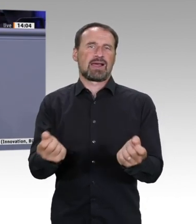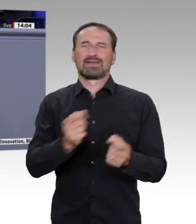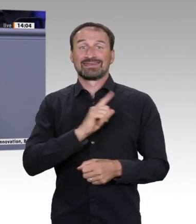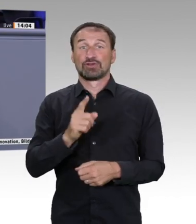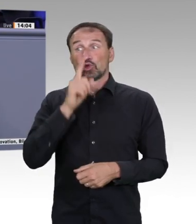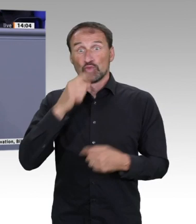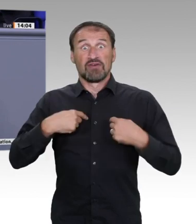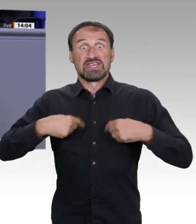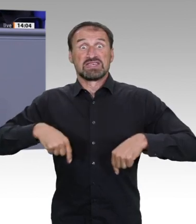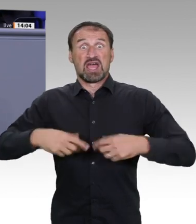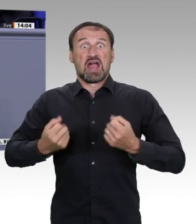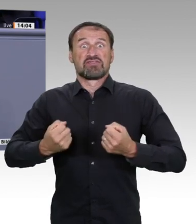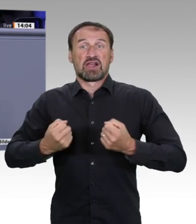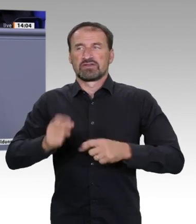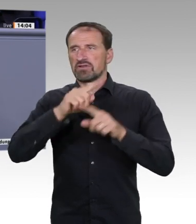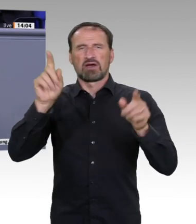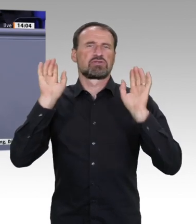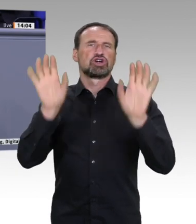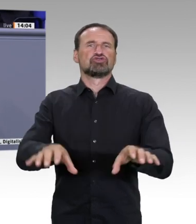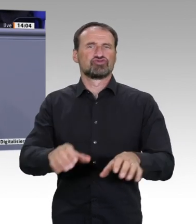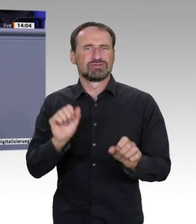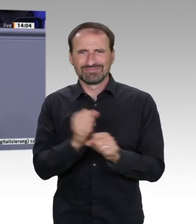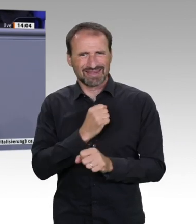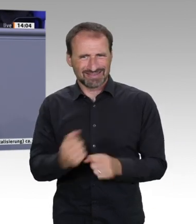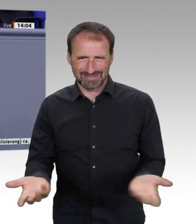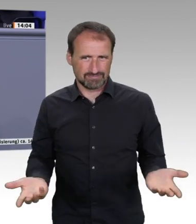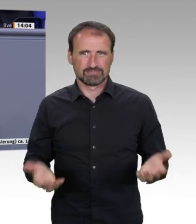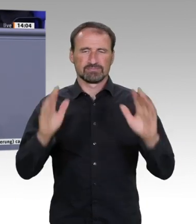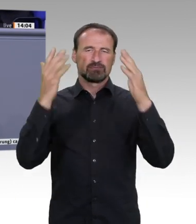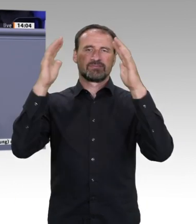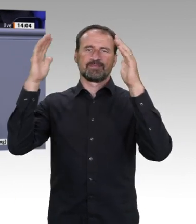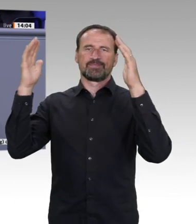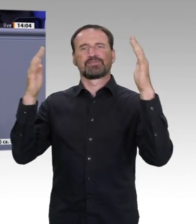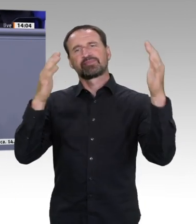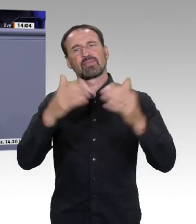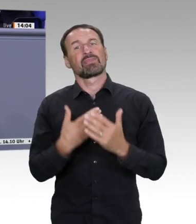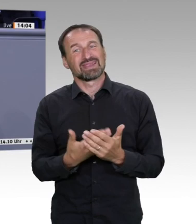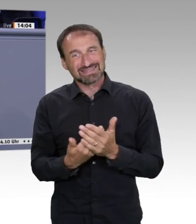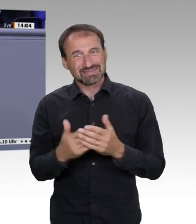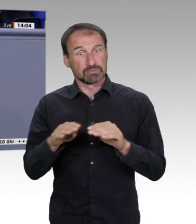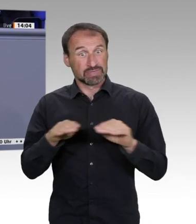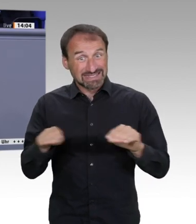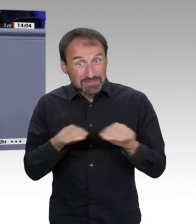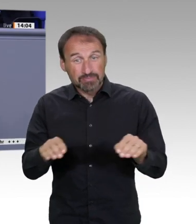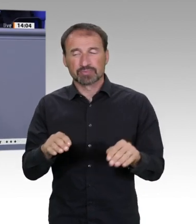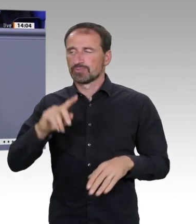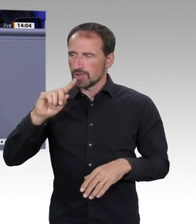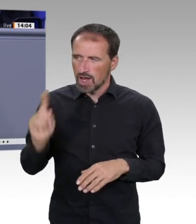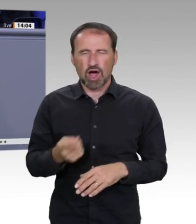derselben Medaille. Und dabei müssen wir vor allem auch über den nationalen Tellerrand hinausschauen. Bildungs-,